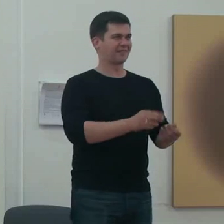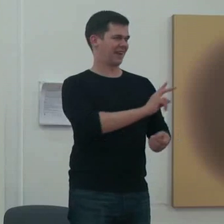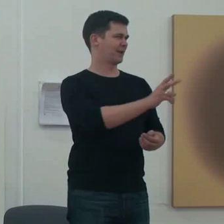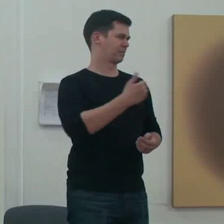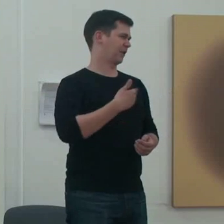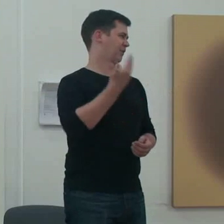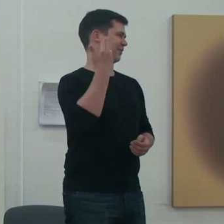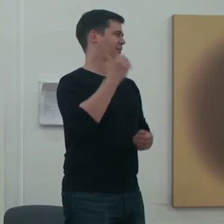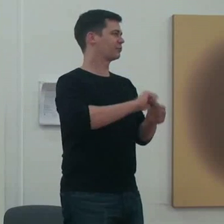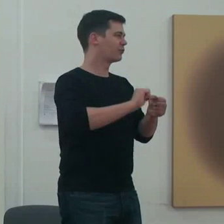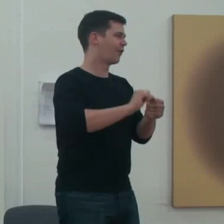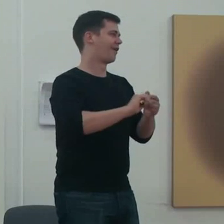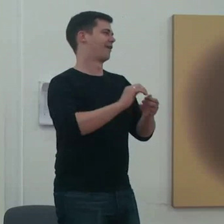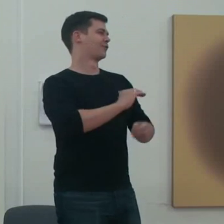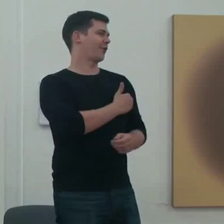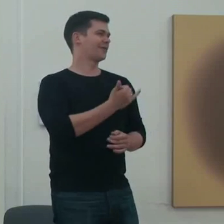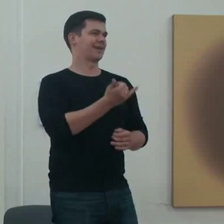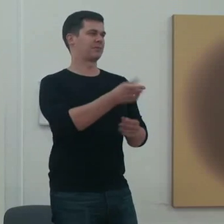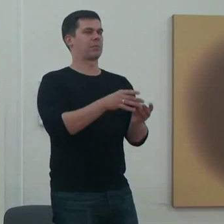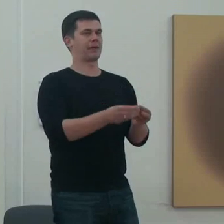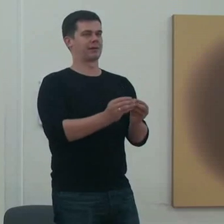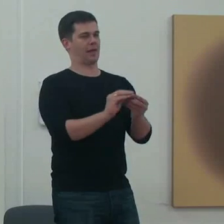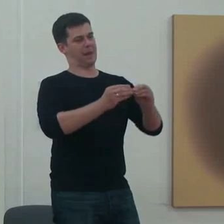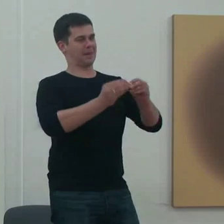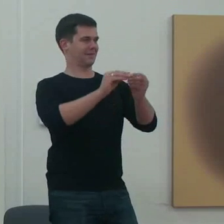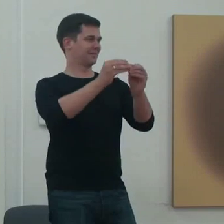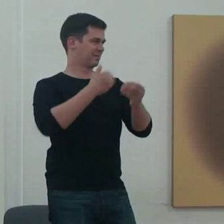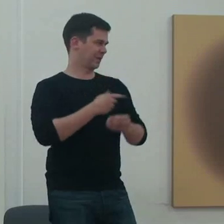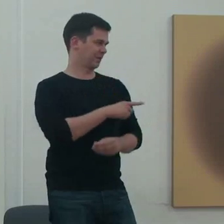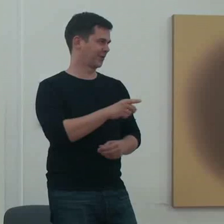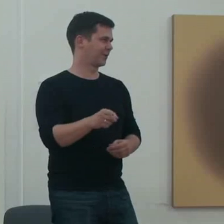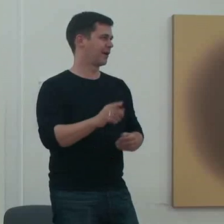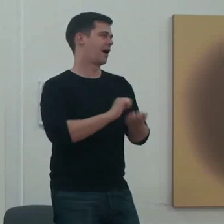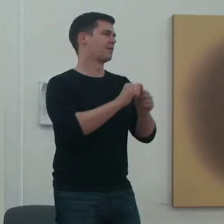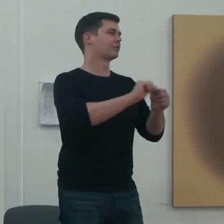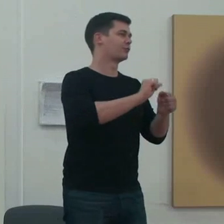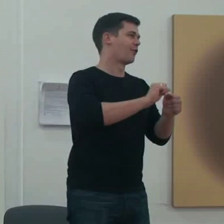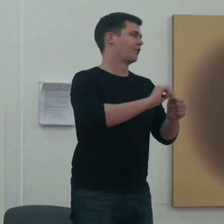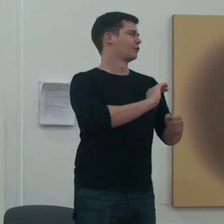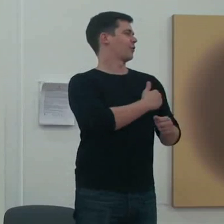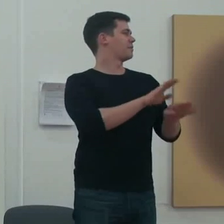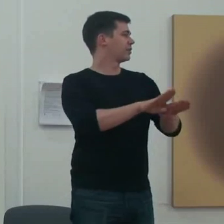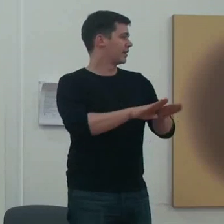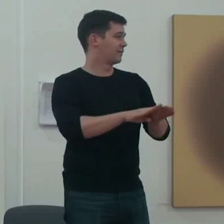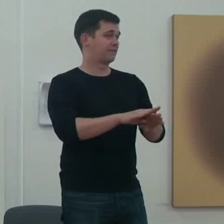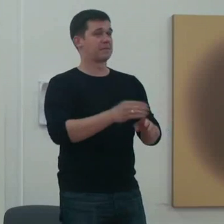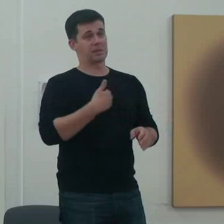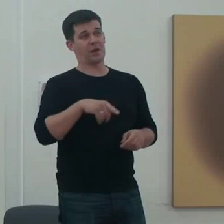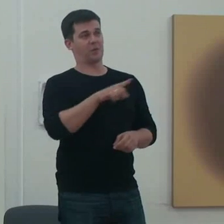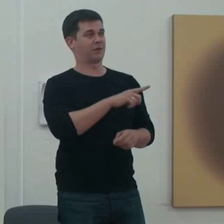z nas się gdzieś tam w swojej drodze edukacyjnej z nią zetkną. Być może w przedszkolu, być może w szkole podstawowej. Jedni to